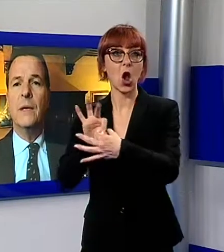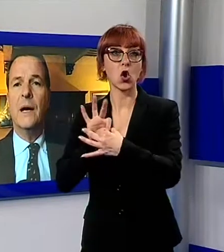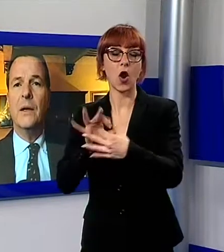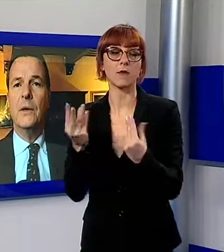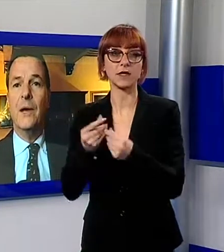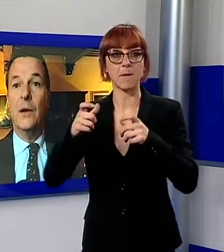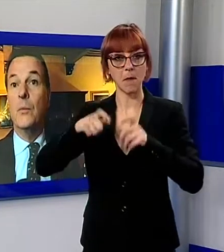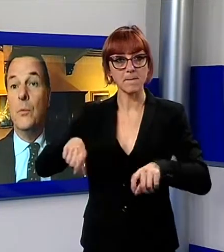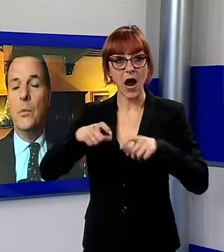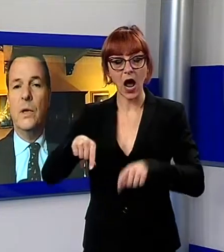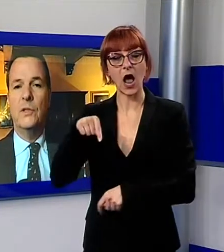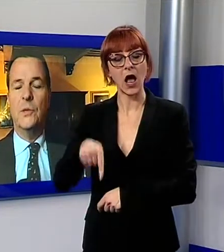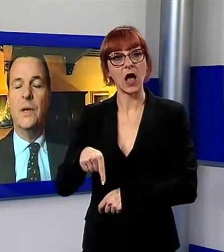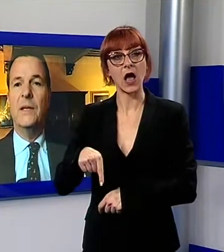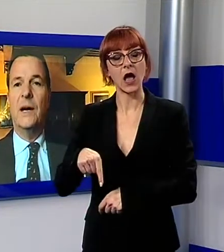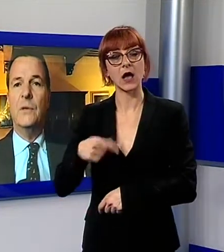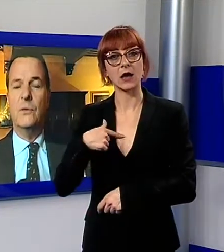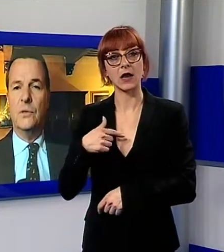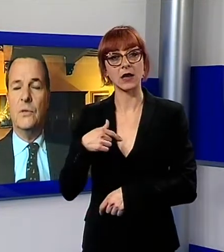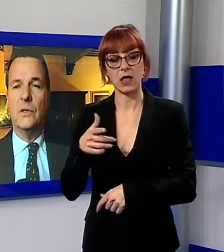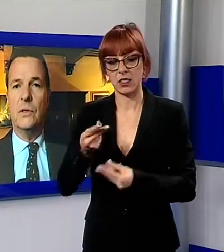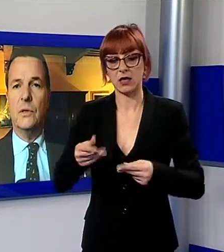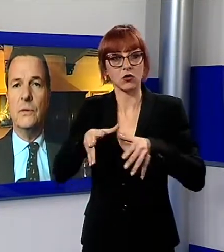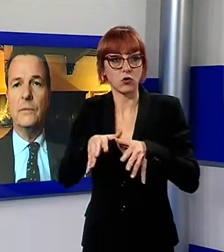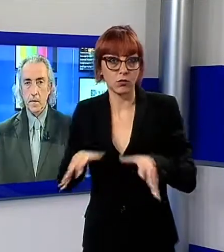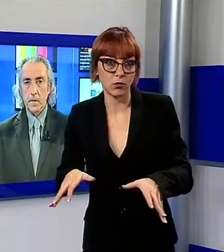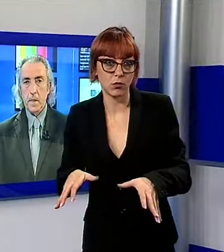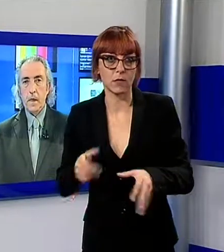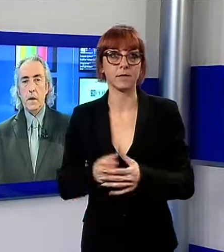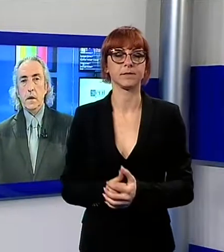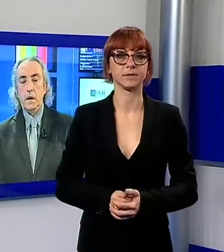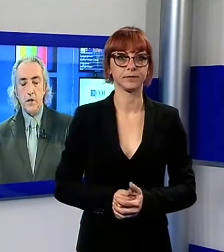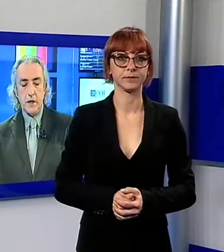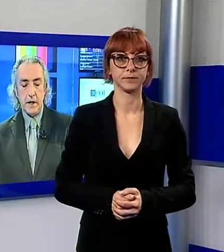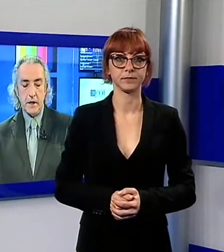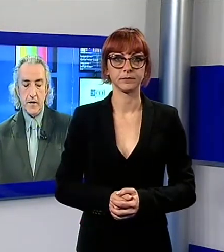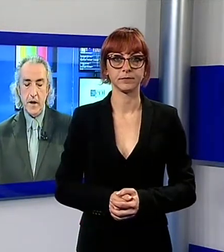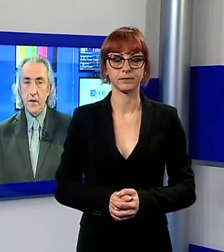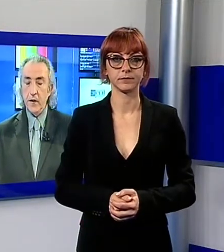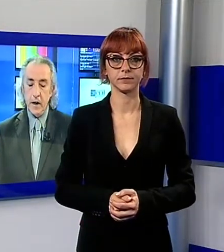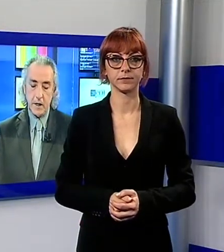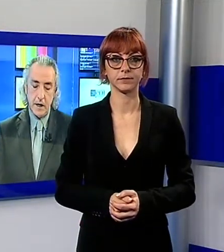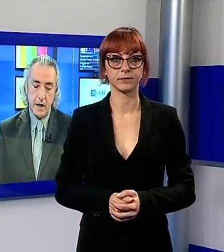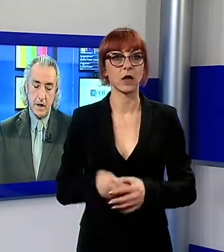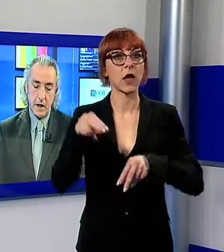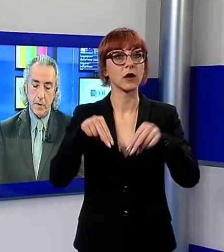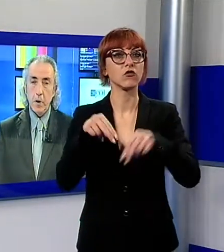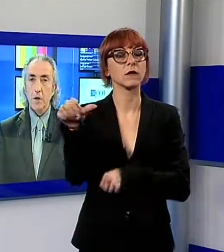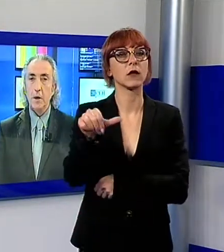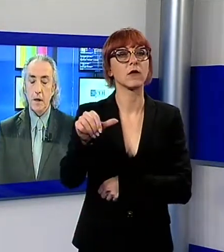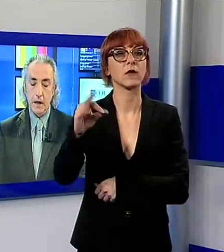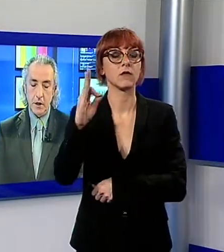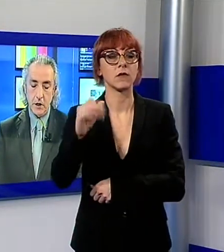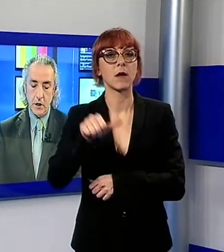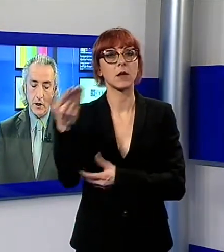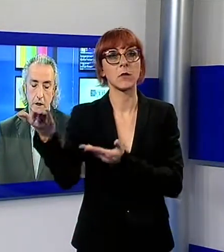istituto bancario che è comunque radicato sul nostro territorio. Il regista Stephen Frears sarà il primo